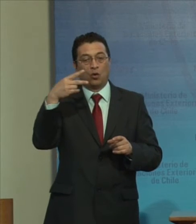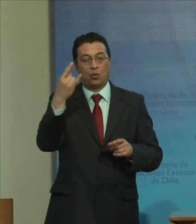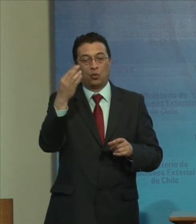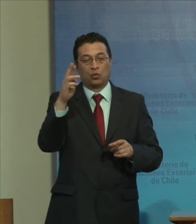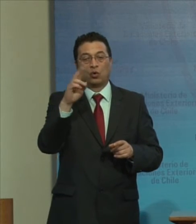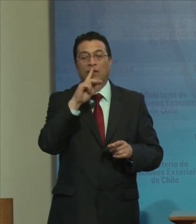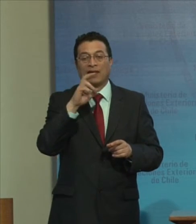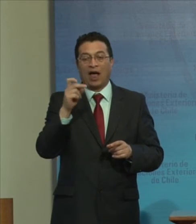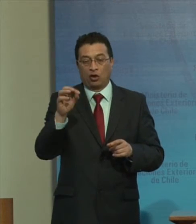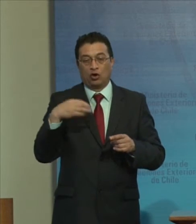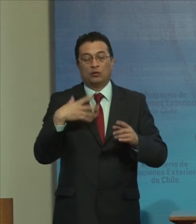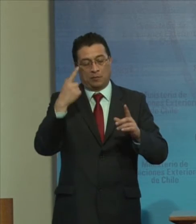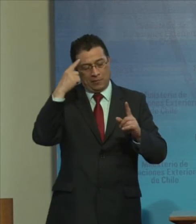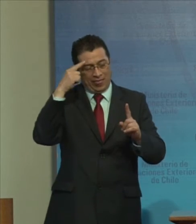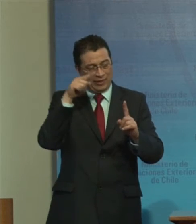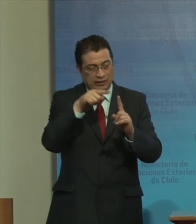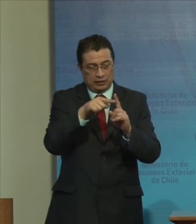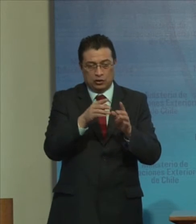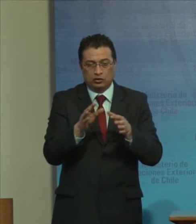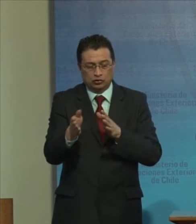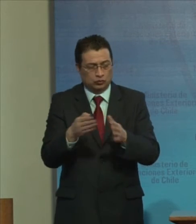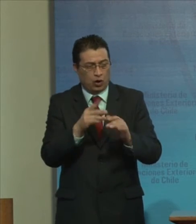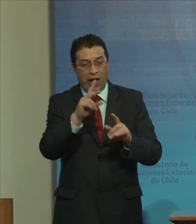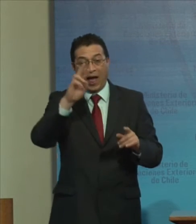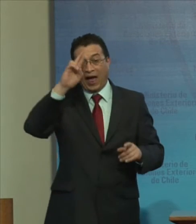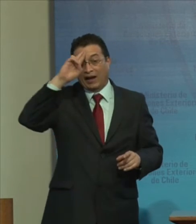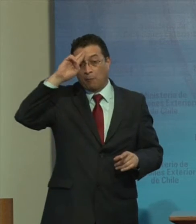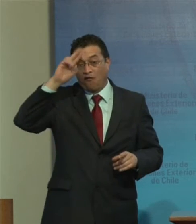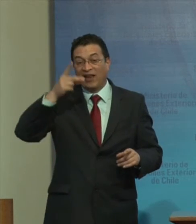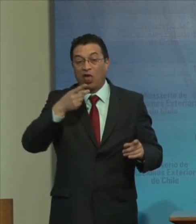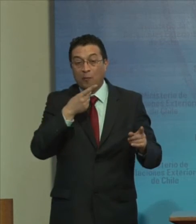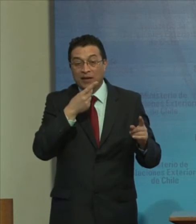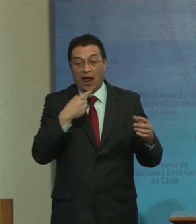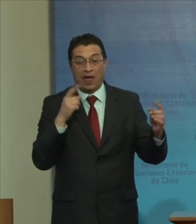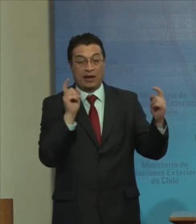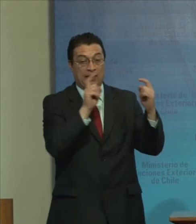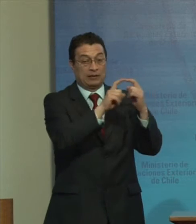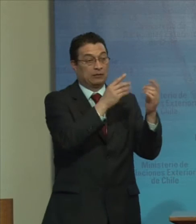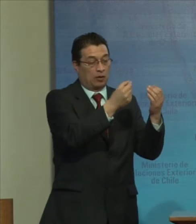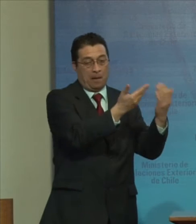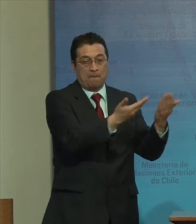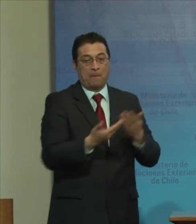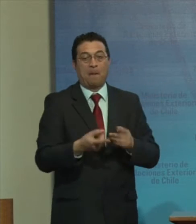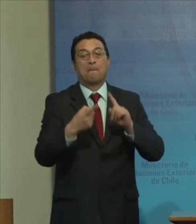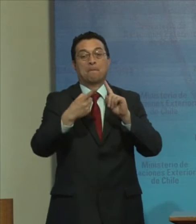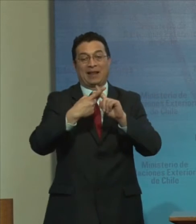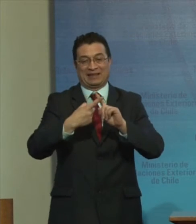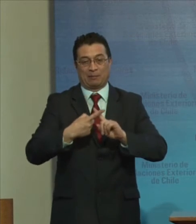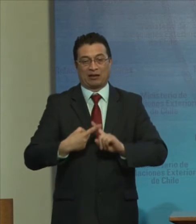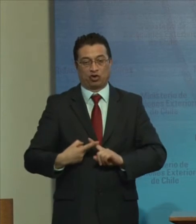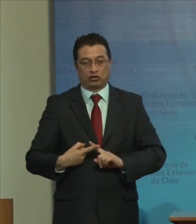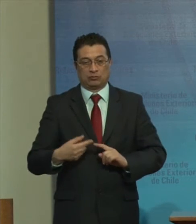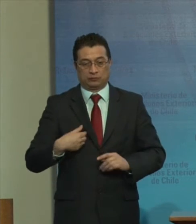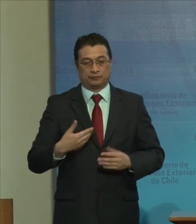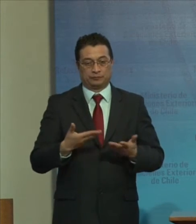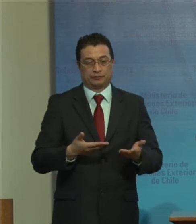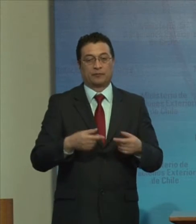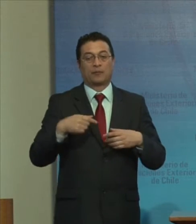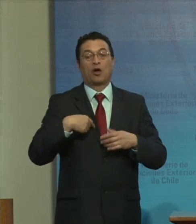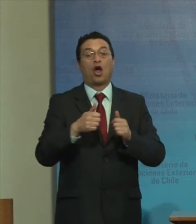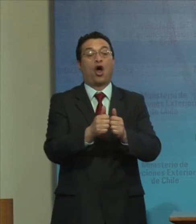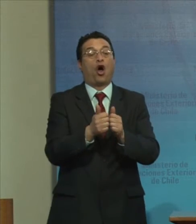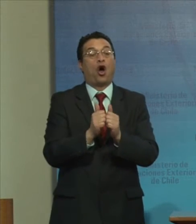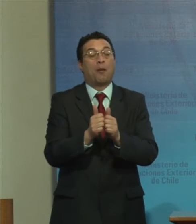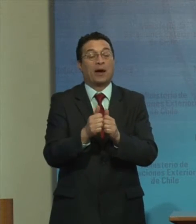estado Directamente Coordinando Con República Dominicana Mi participación A mis compañeros